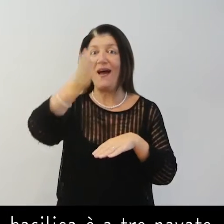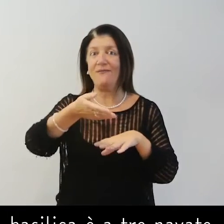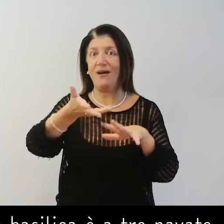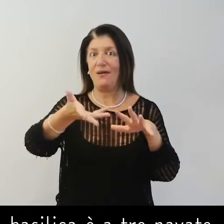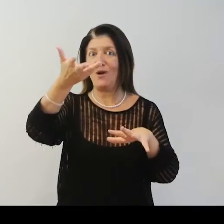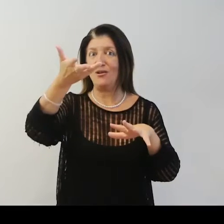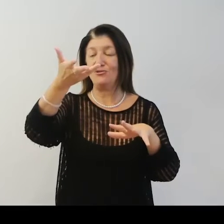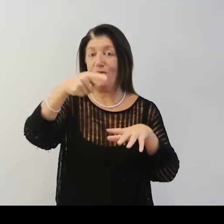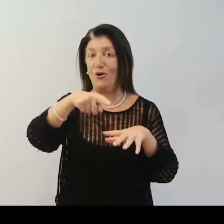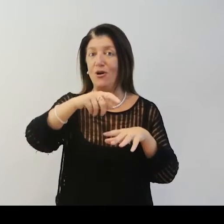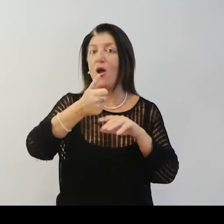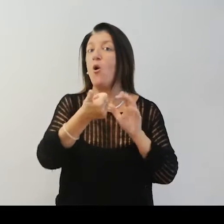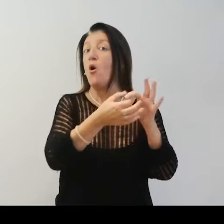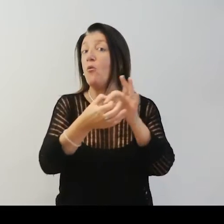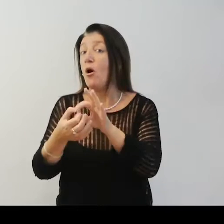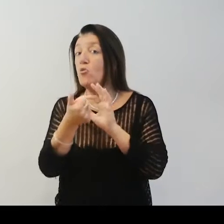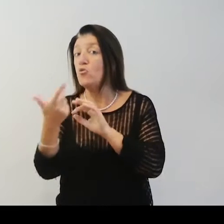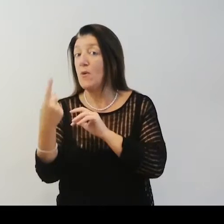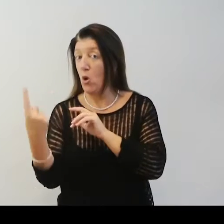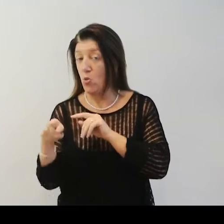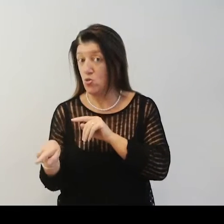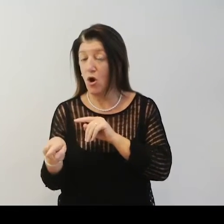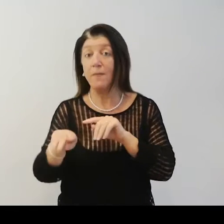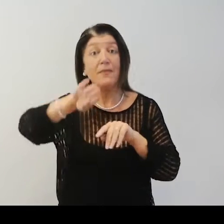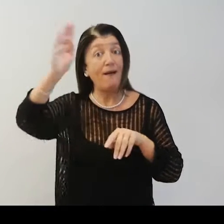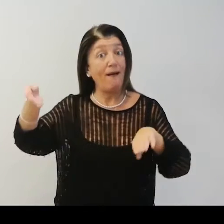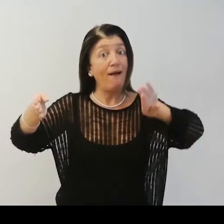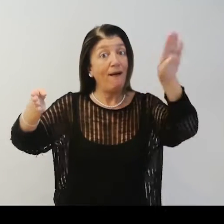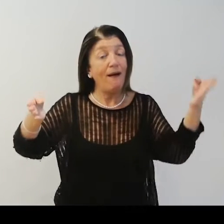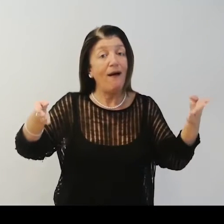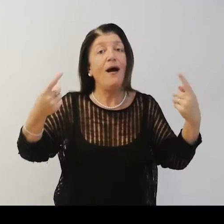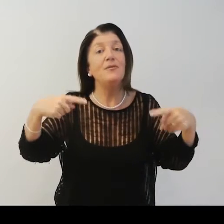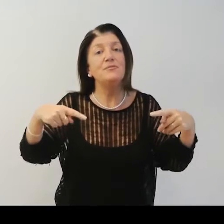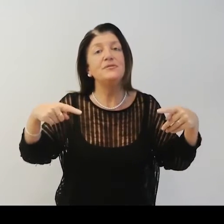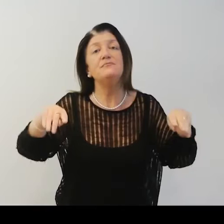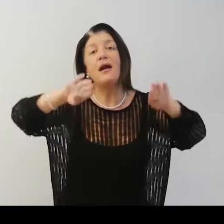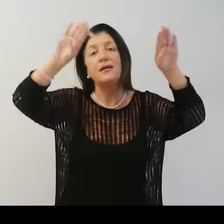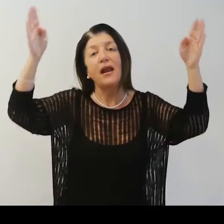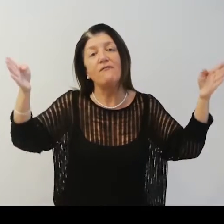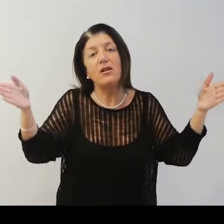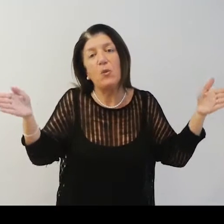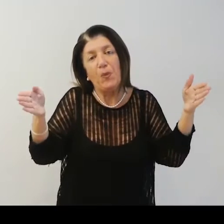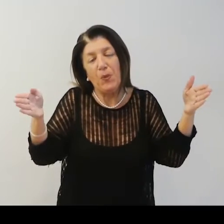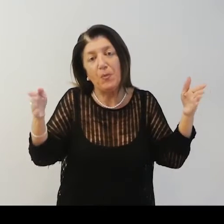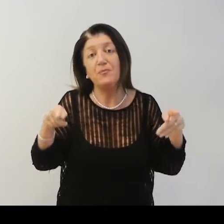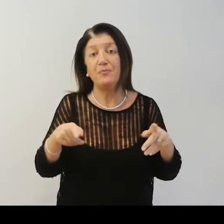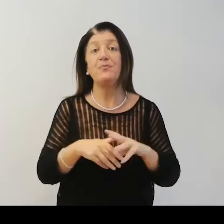Al centro, la navata maggiore, numero uno. Ai lati, le navate